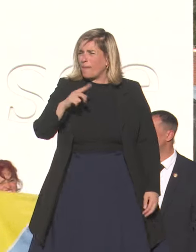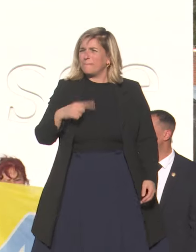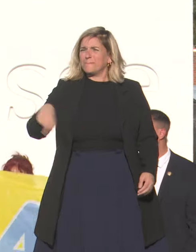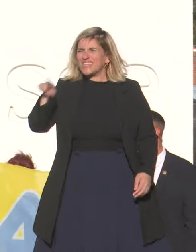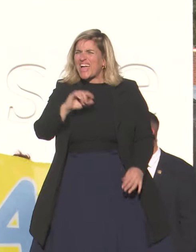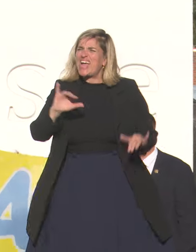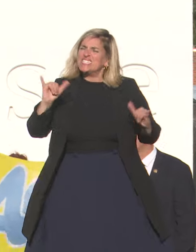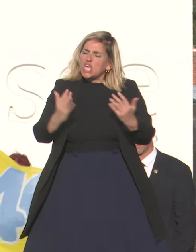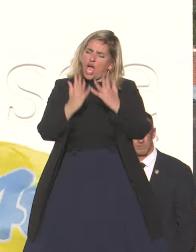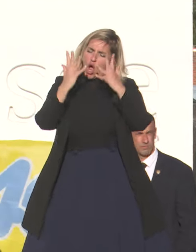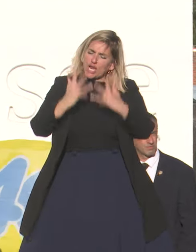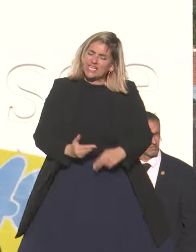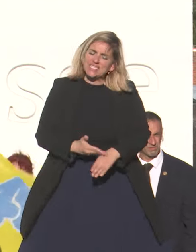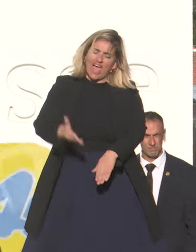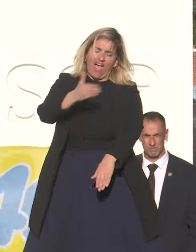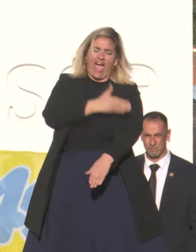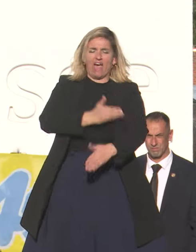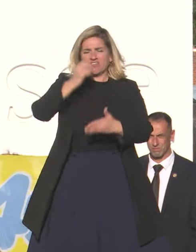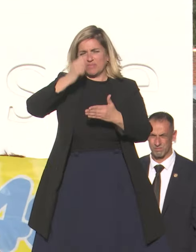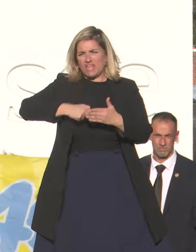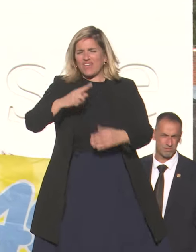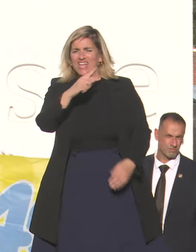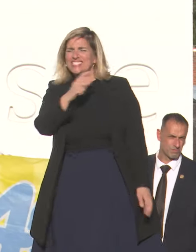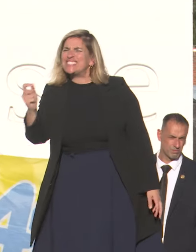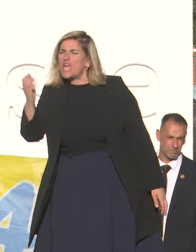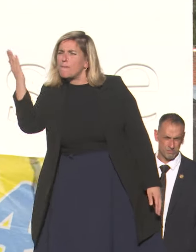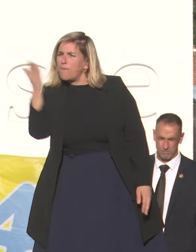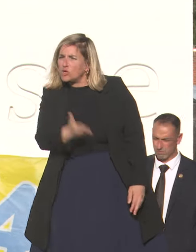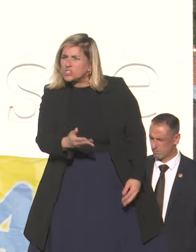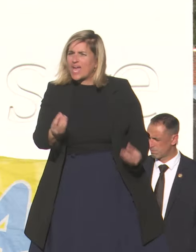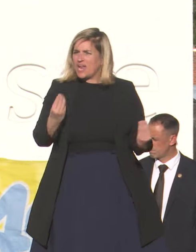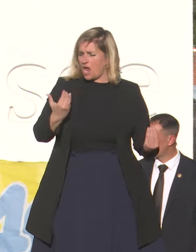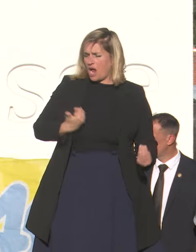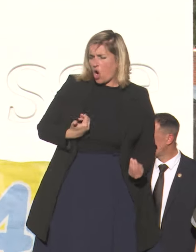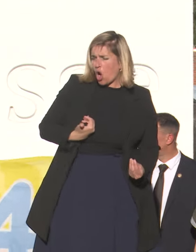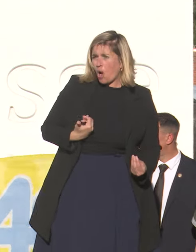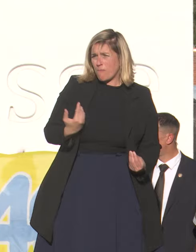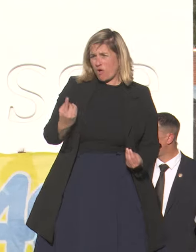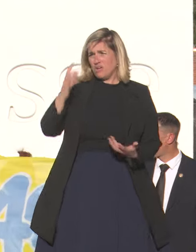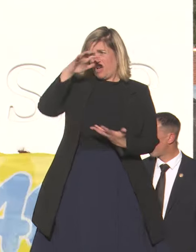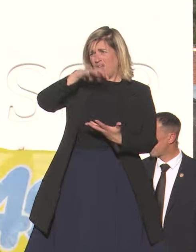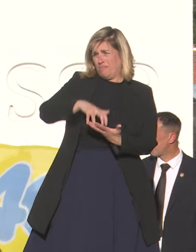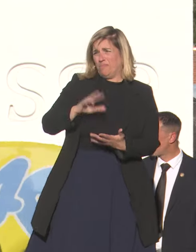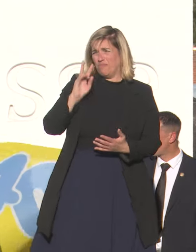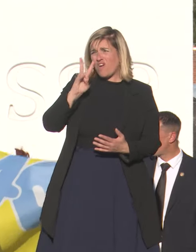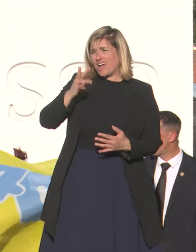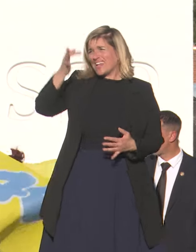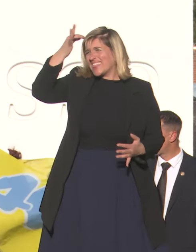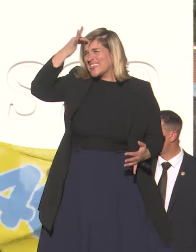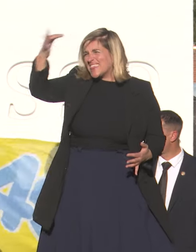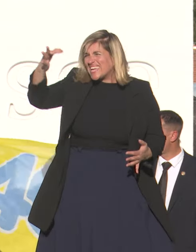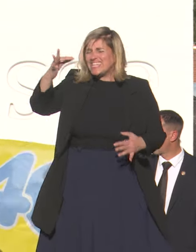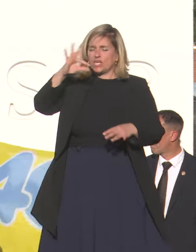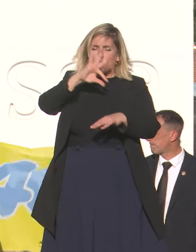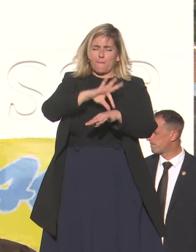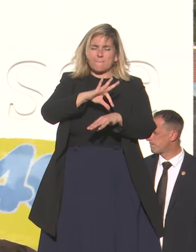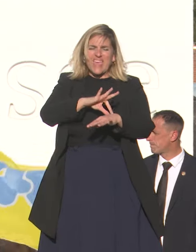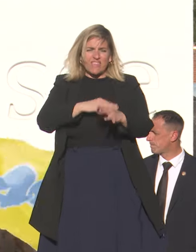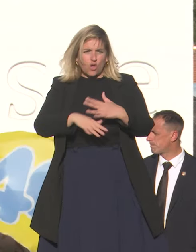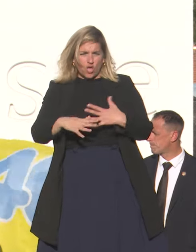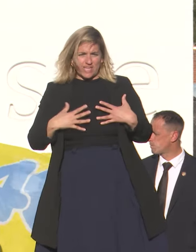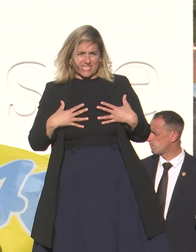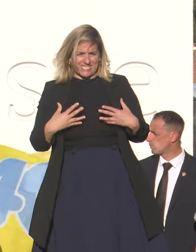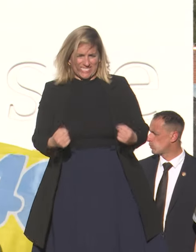% dentro del punto de vista técnico-médico-sanitario. Es así que ha trabajado muchísimo